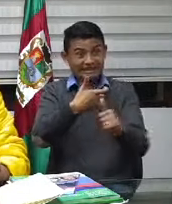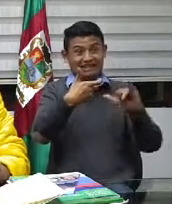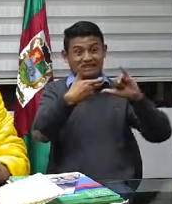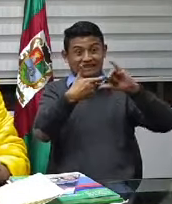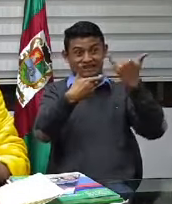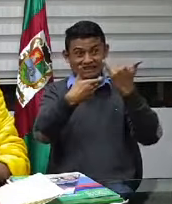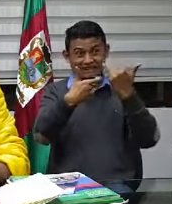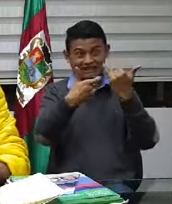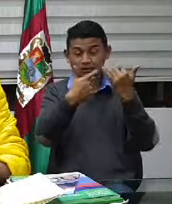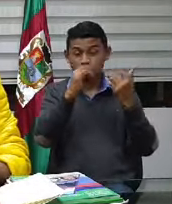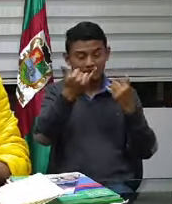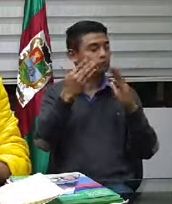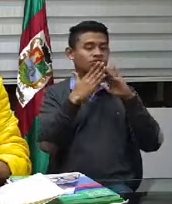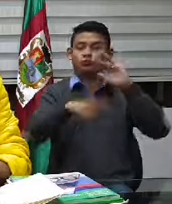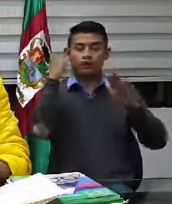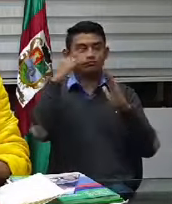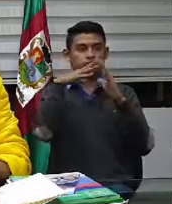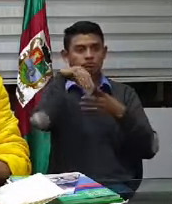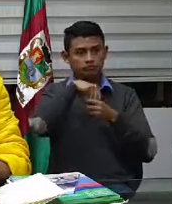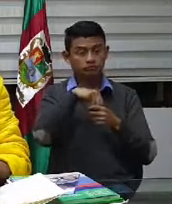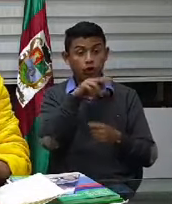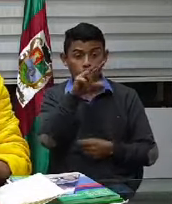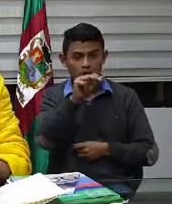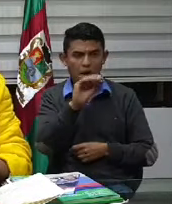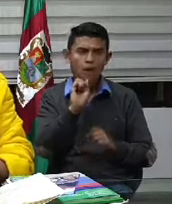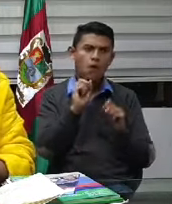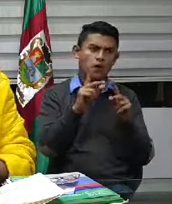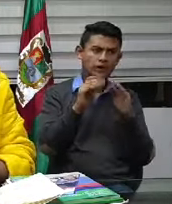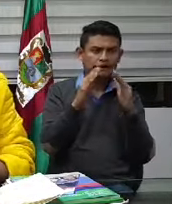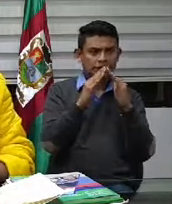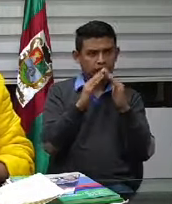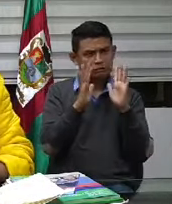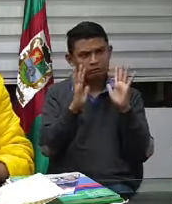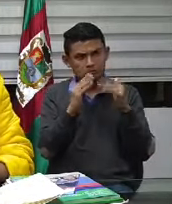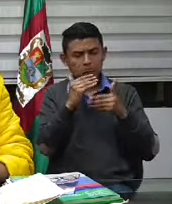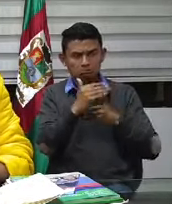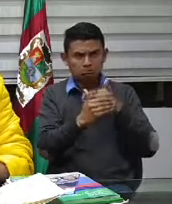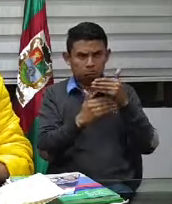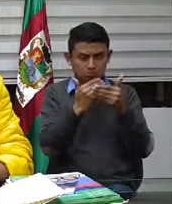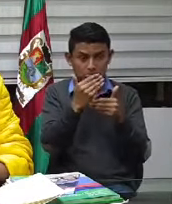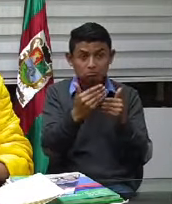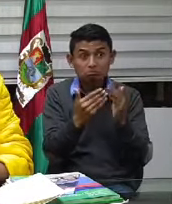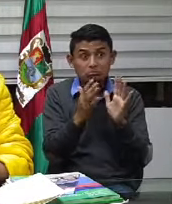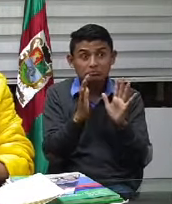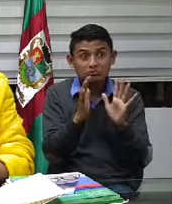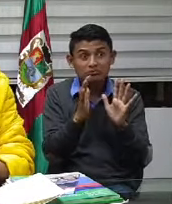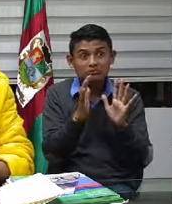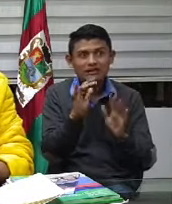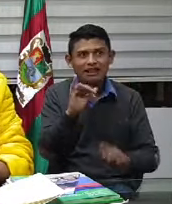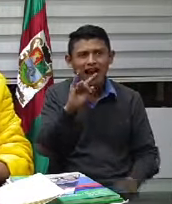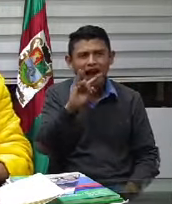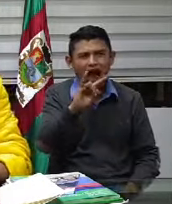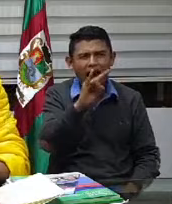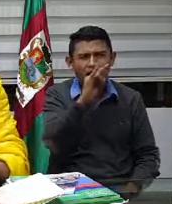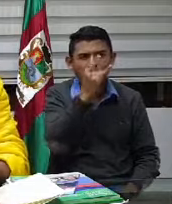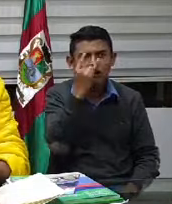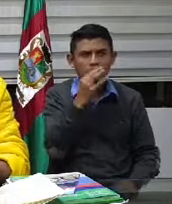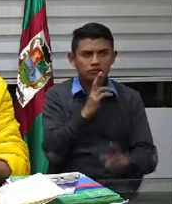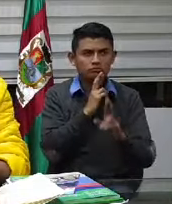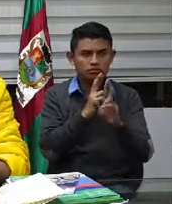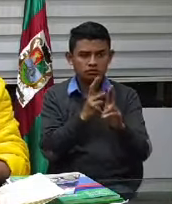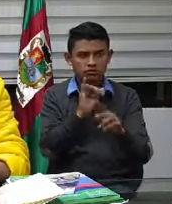seguirá guardado en su casa pendiente pero si a Diego el caso que les pongo sale positivo ahí se